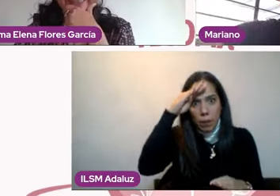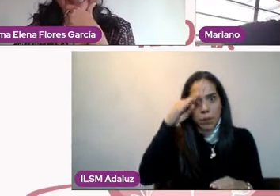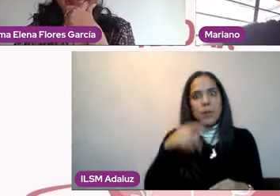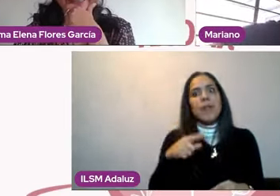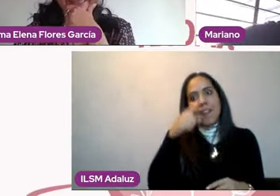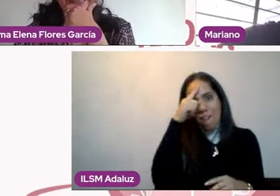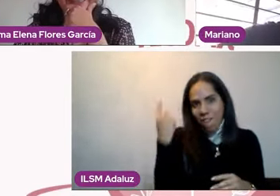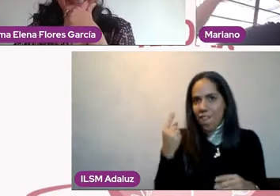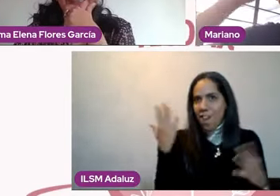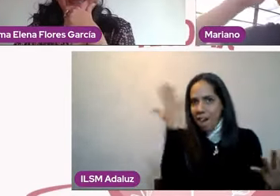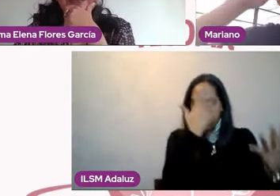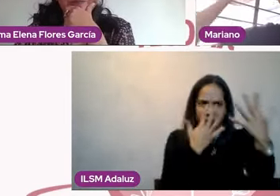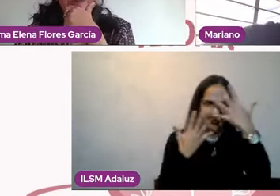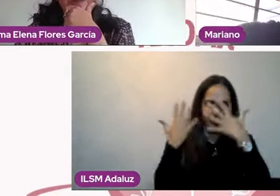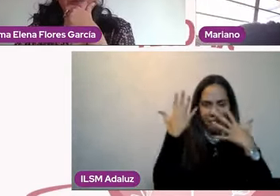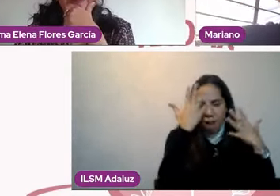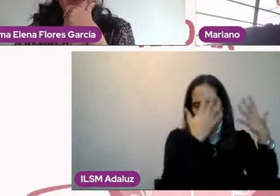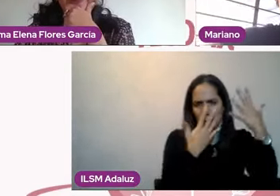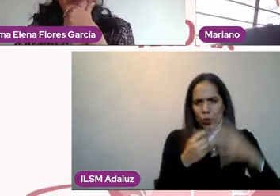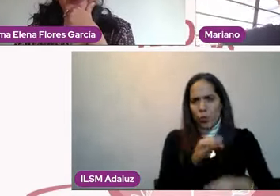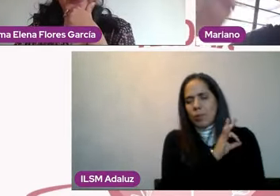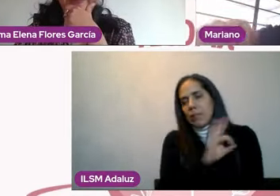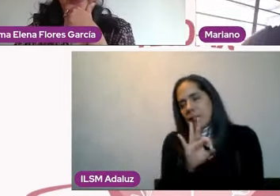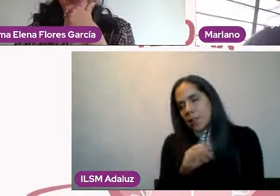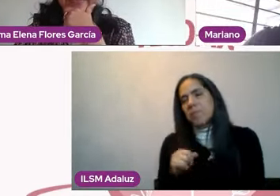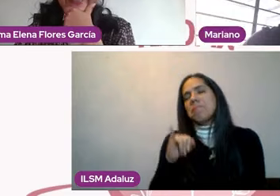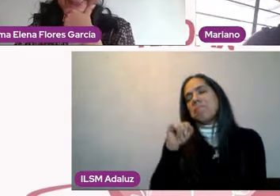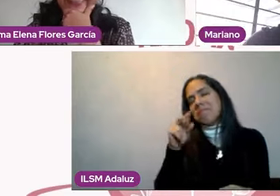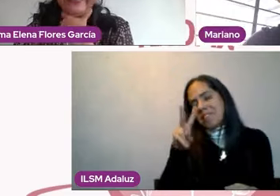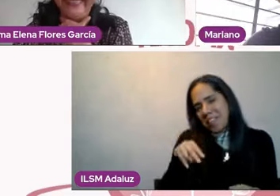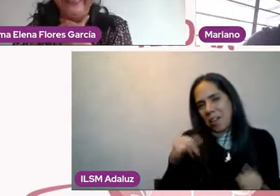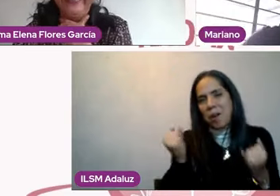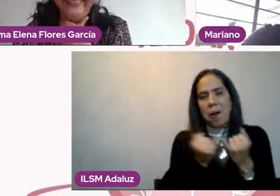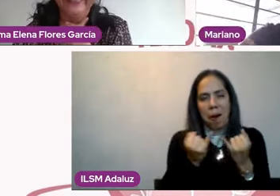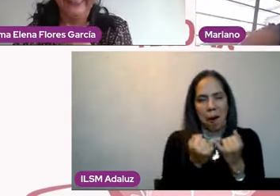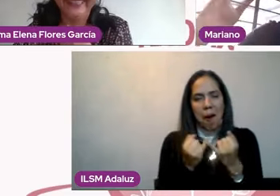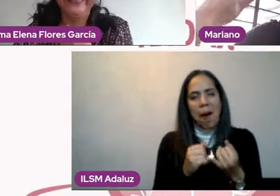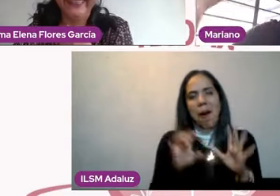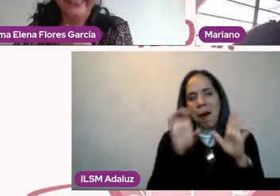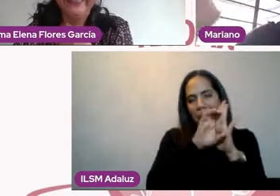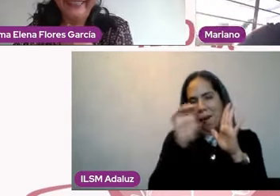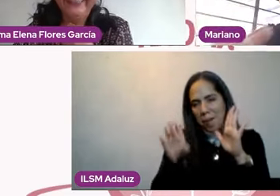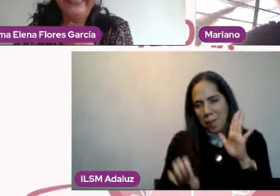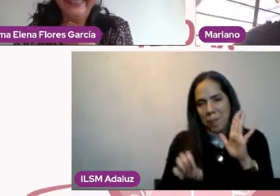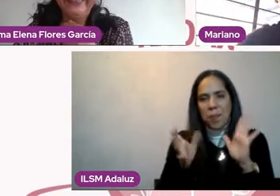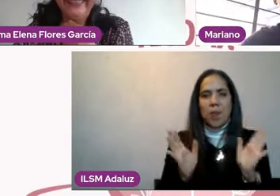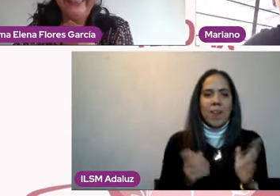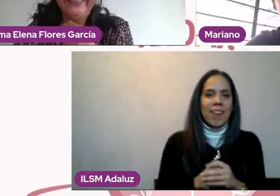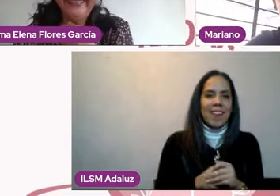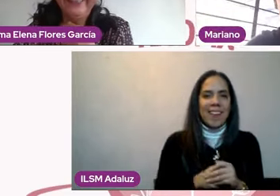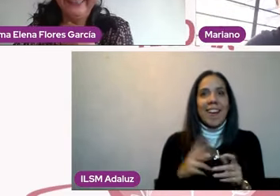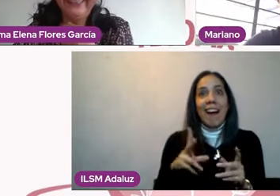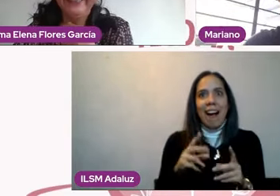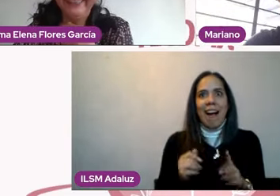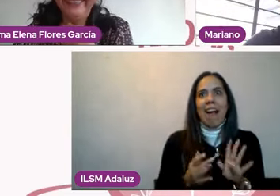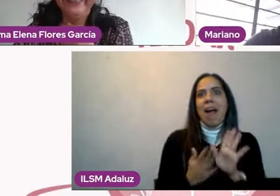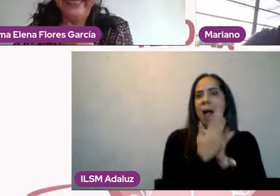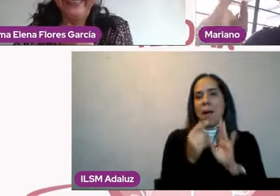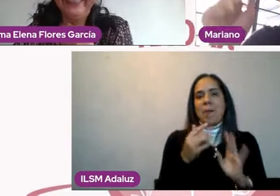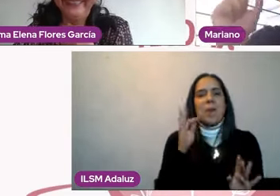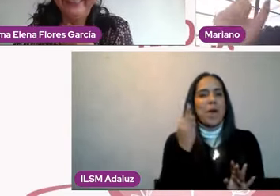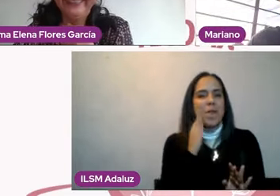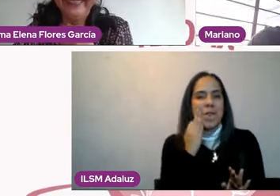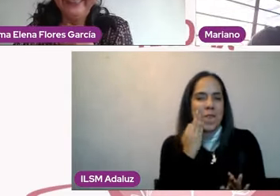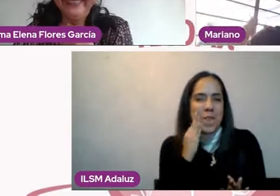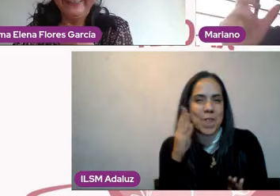vamos, cumplimos con la salida del 14, ¿no? Este, vamos ahí, ponemos nuestra foto en Facebook, cosas así,